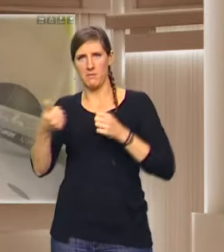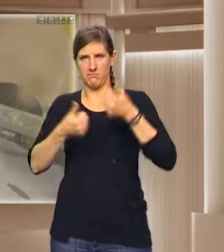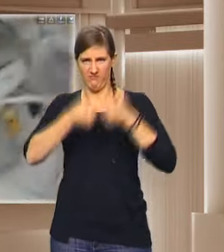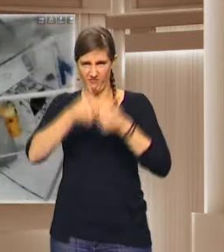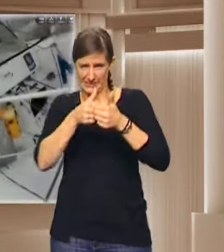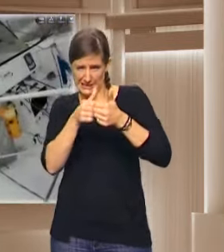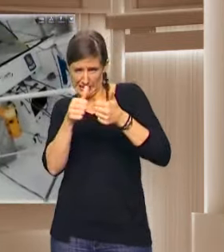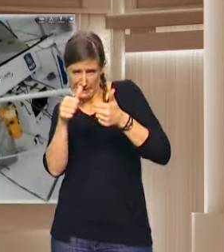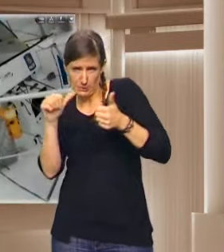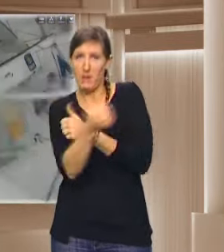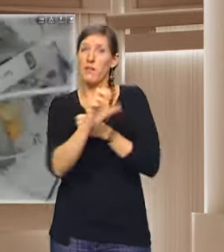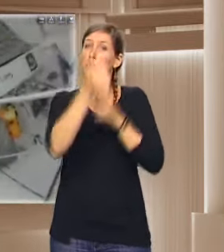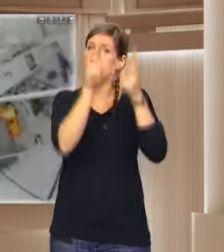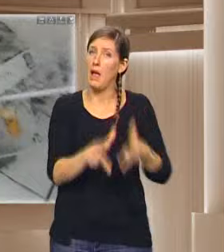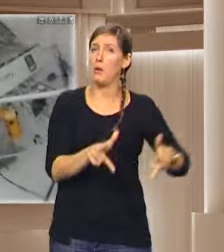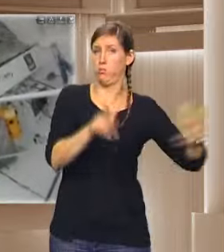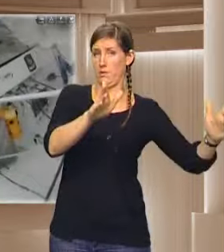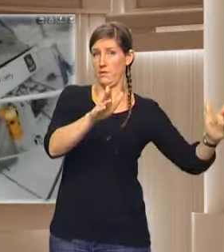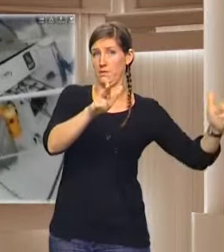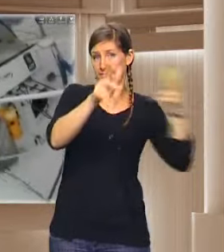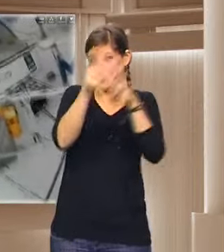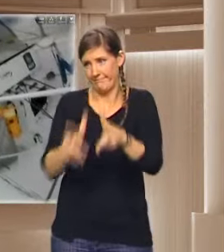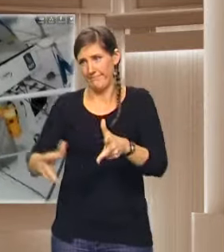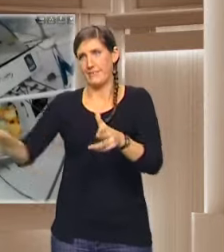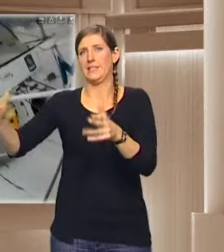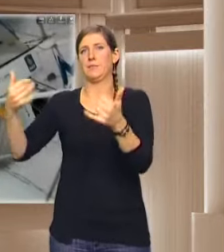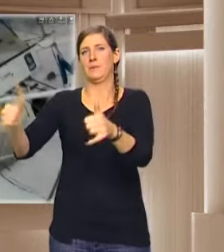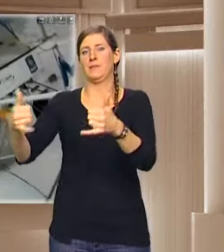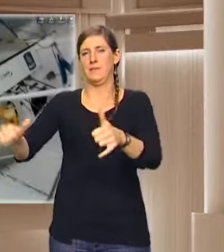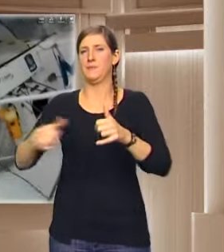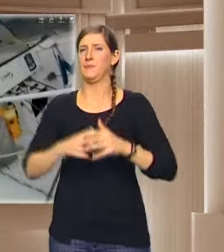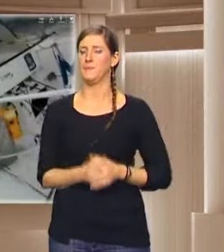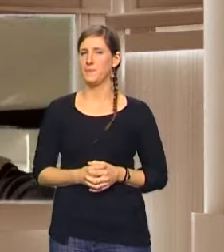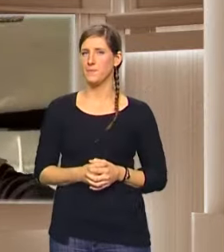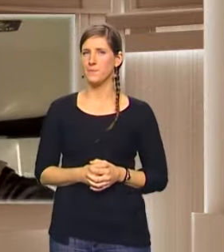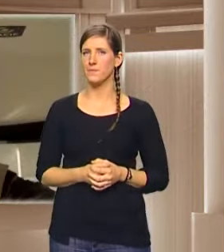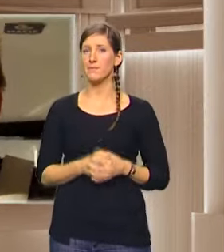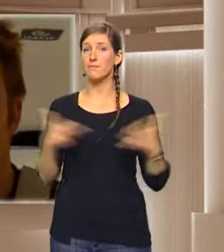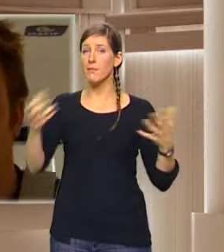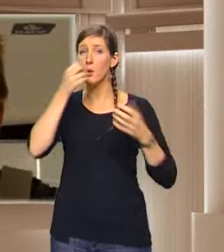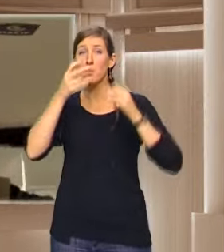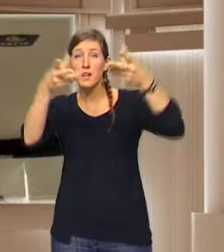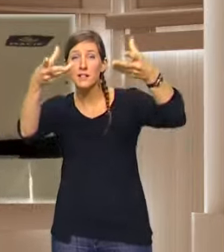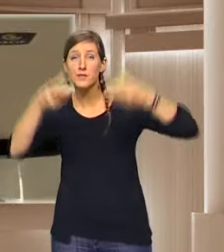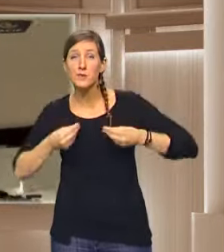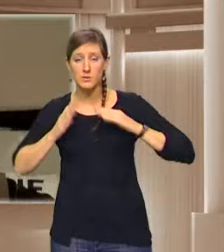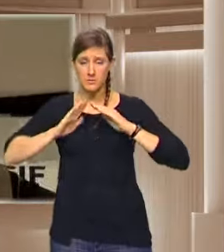tête la première moitié de cette course folle autour du monde. Bienvenue à bord de Massif qui vient de